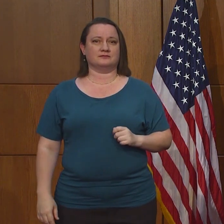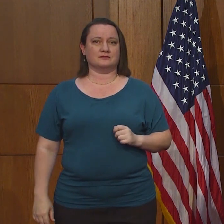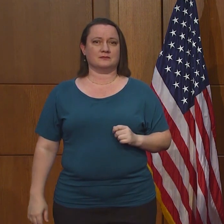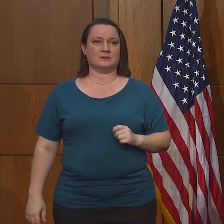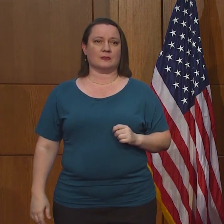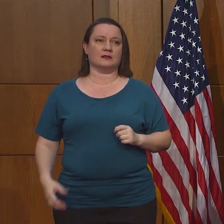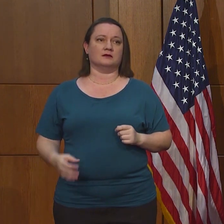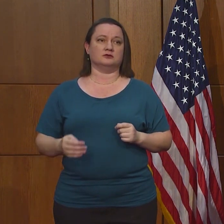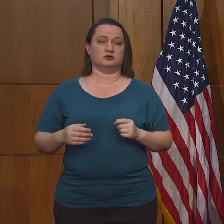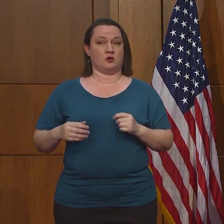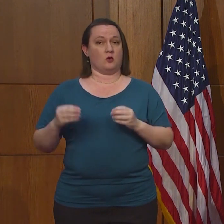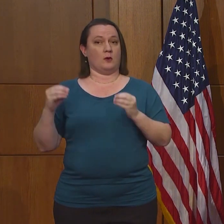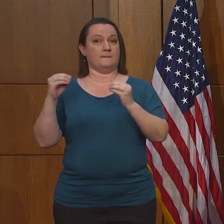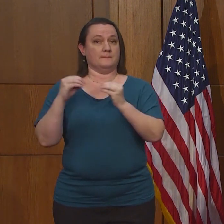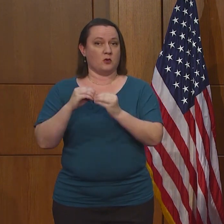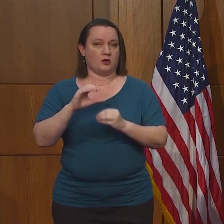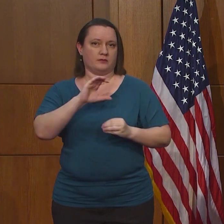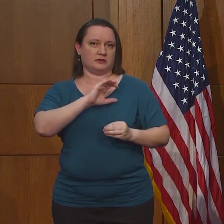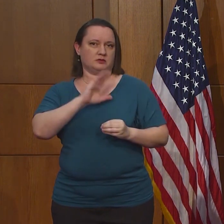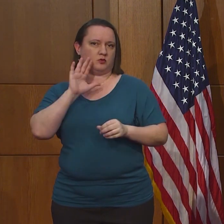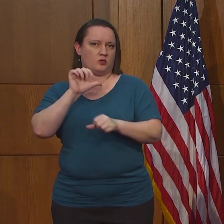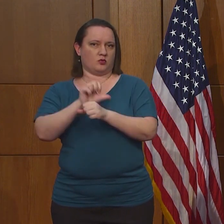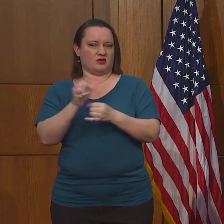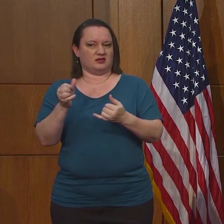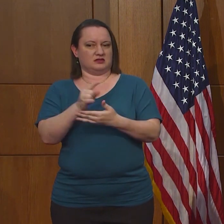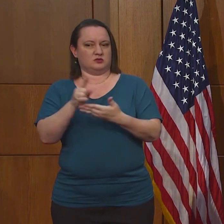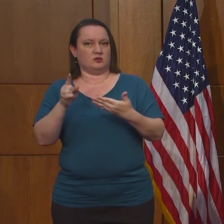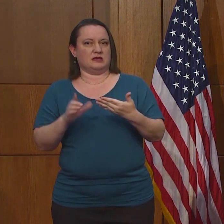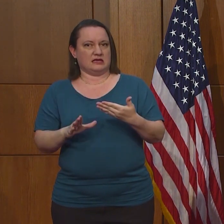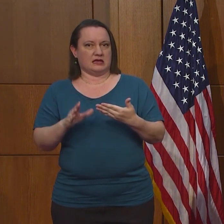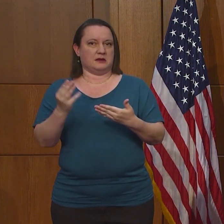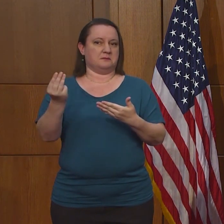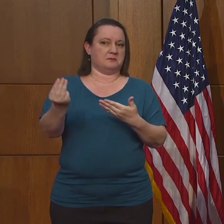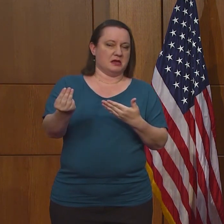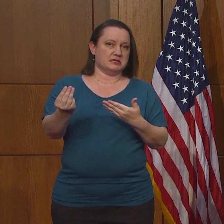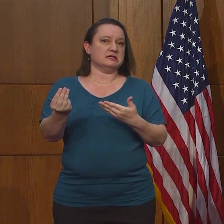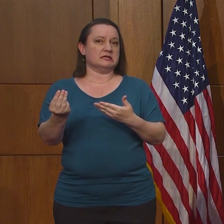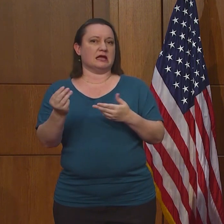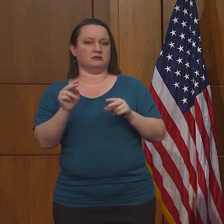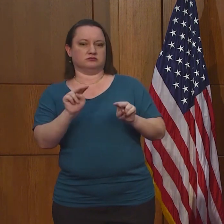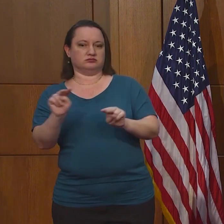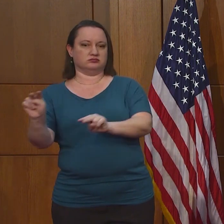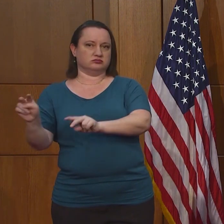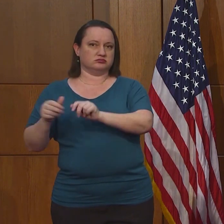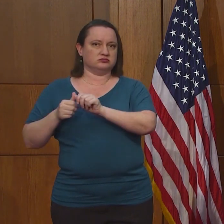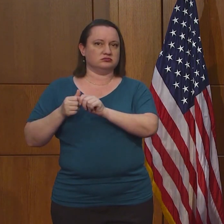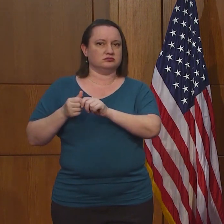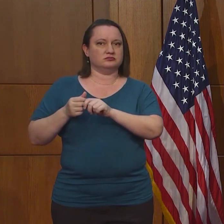Vamos a tener policía extra en las carreteras para asegurarnos que no